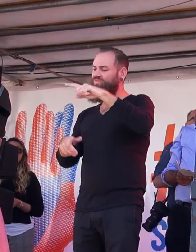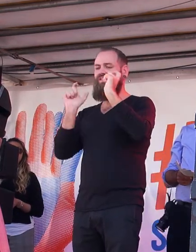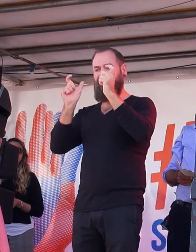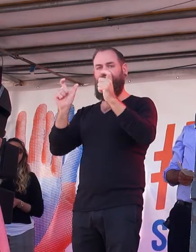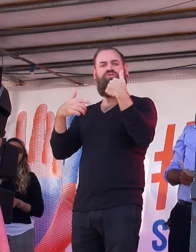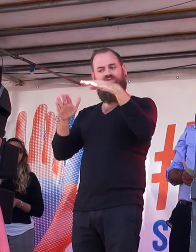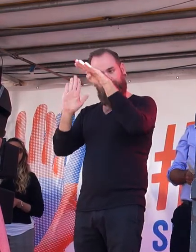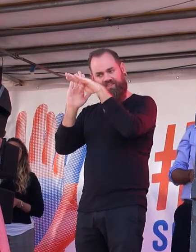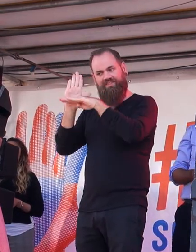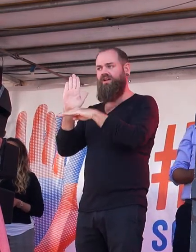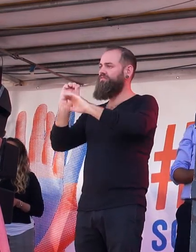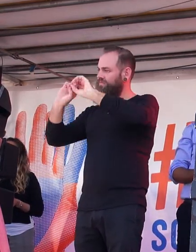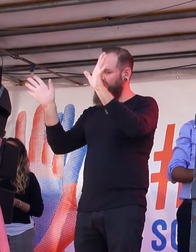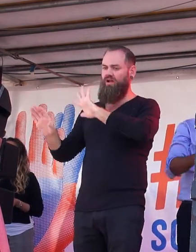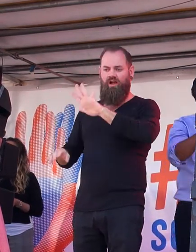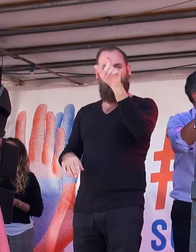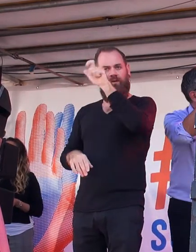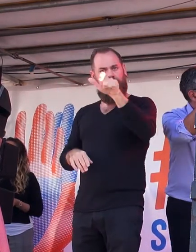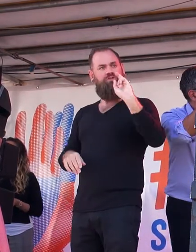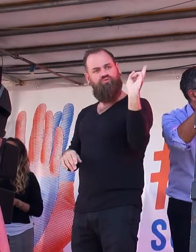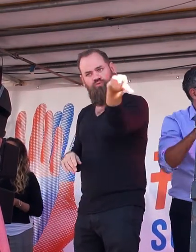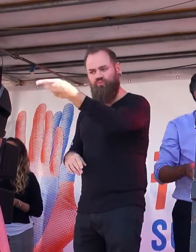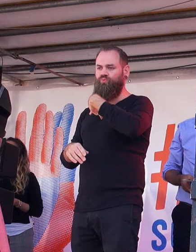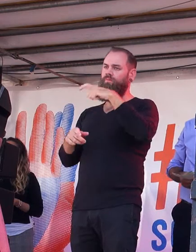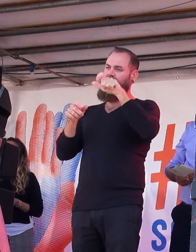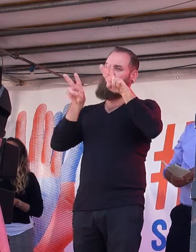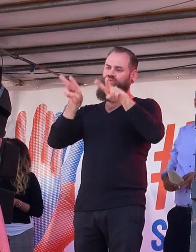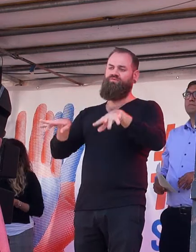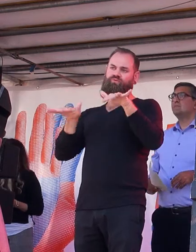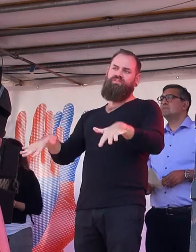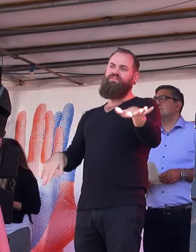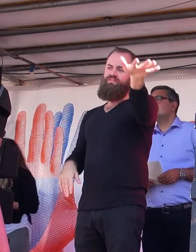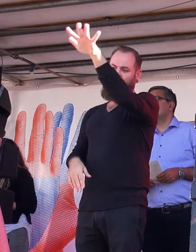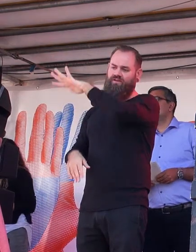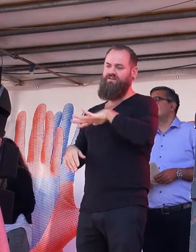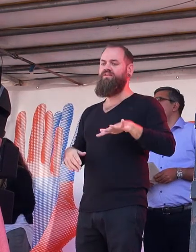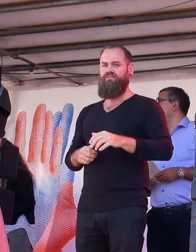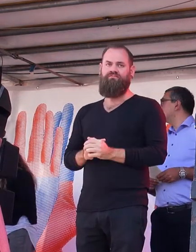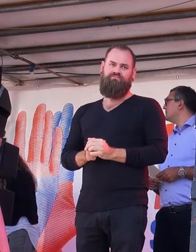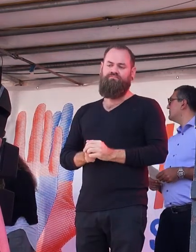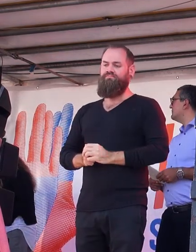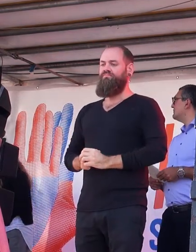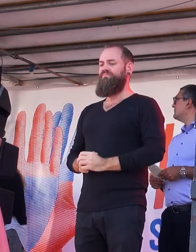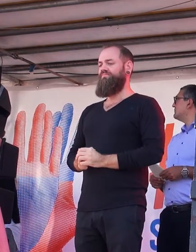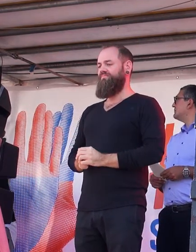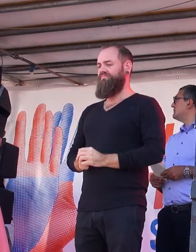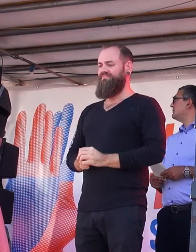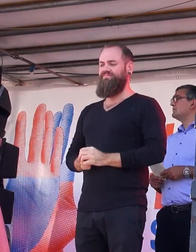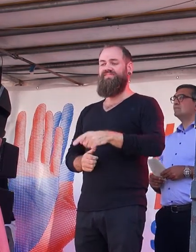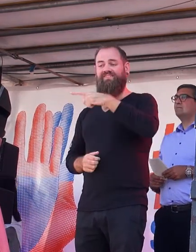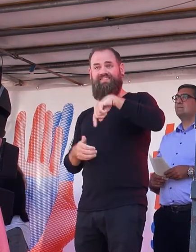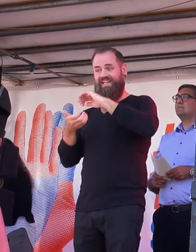der unabdingbare Anspruch, den alle Menschen haben. Deshalb streiten wir als Gewerkschaften für eine